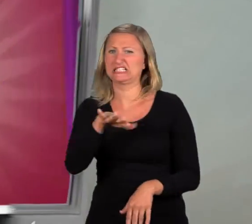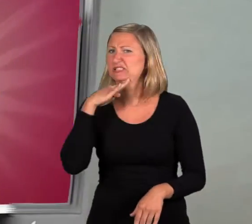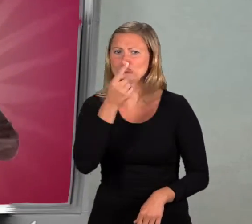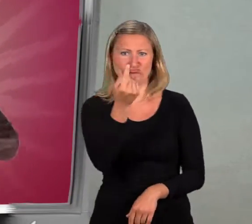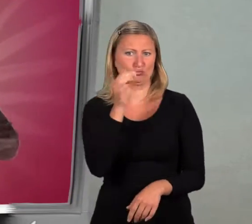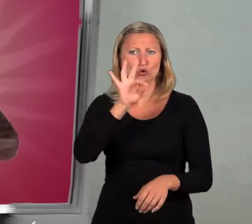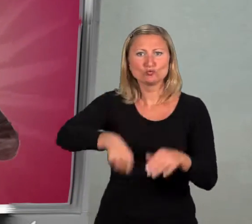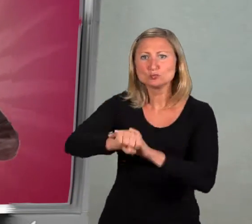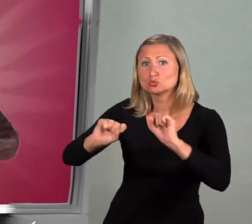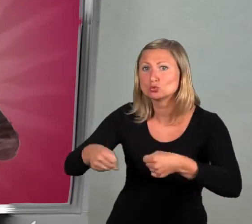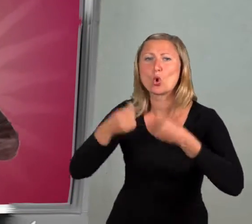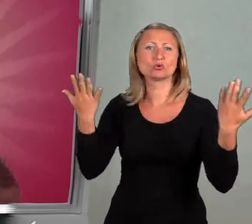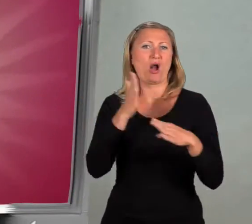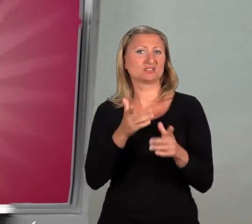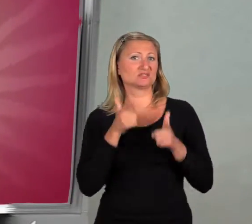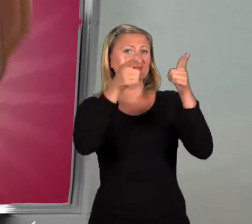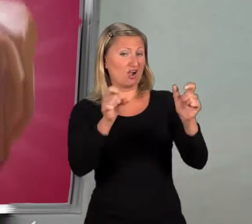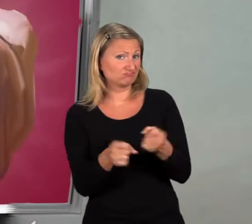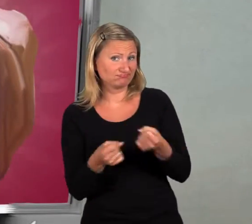die kein Geld für Fußballschuhe oder die Klassenfahrt haben